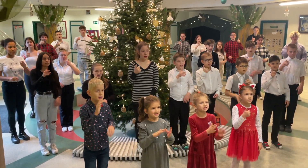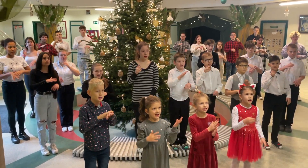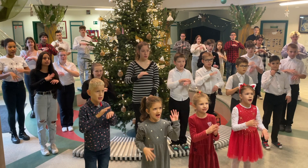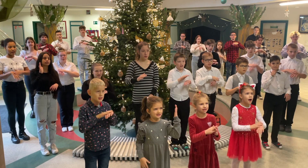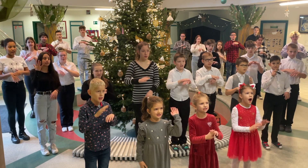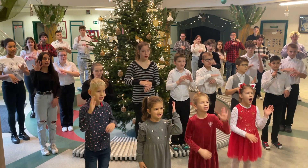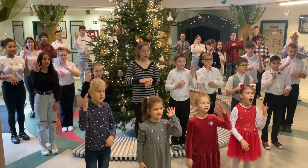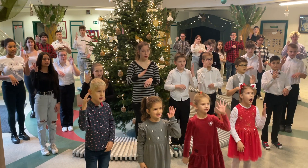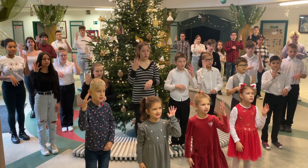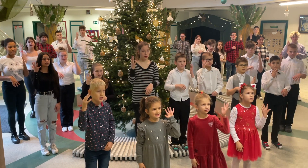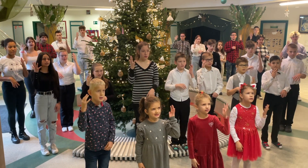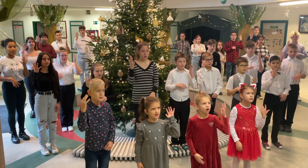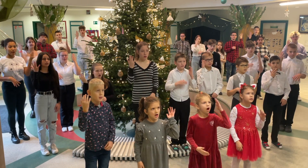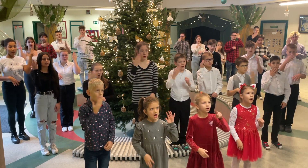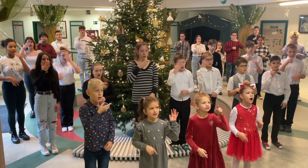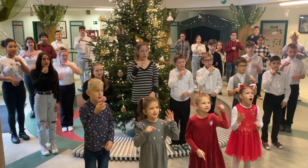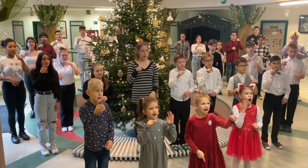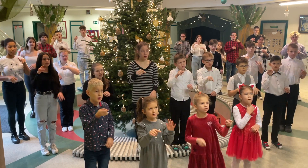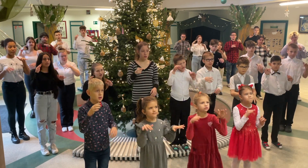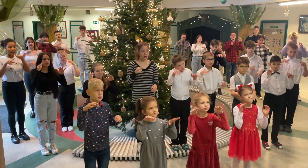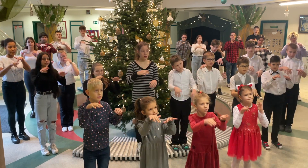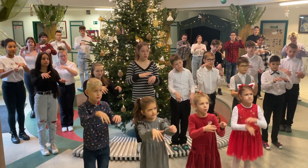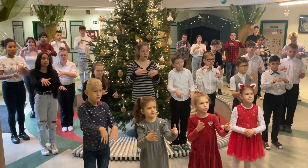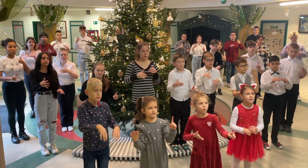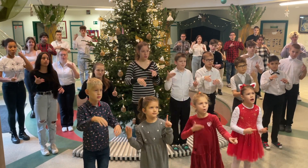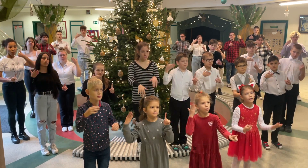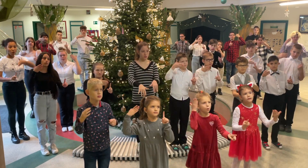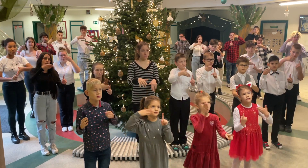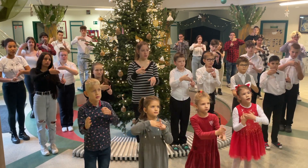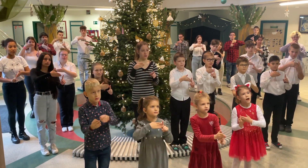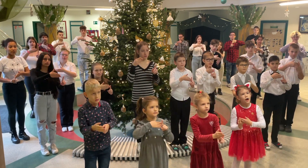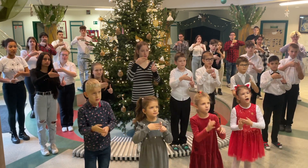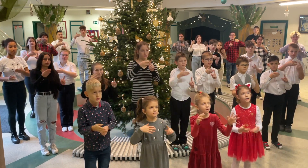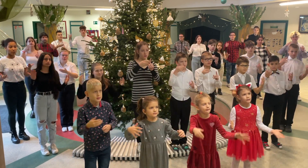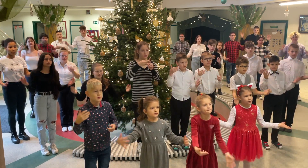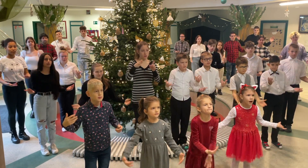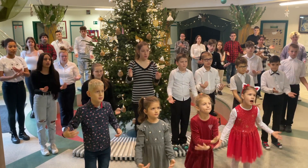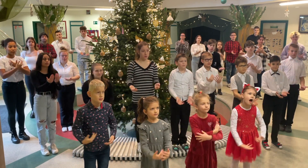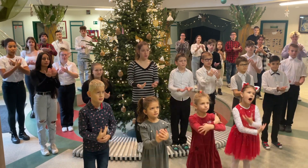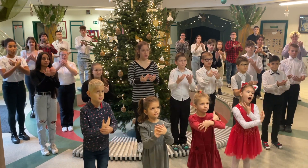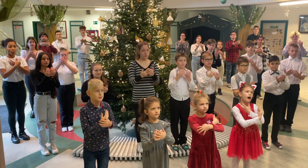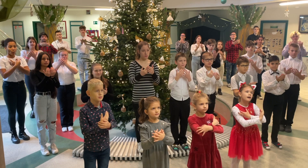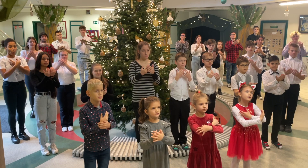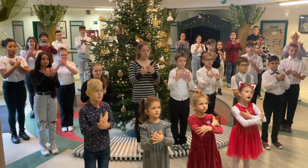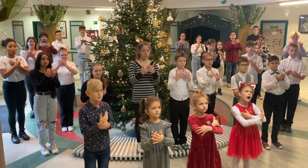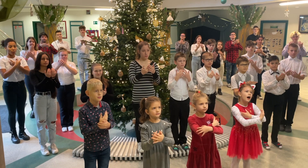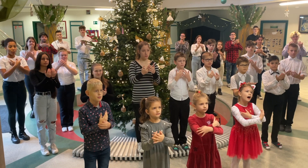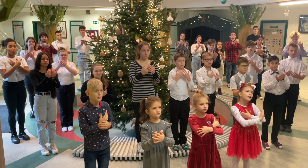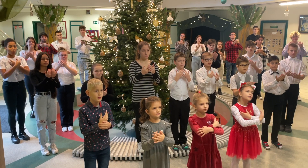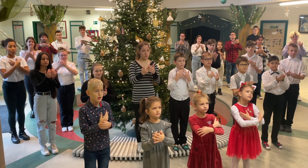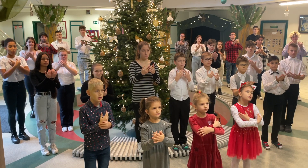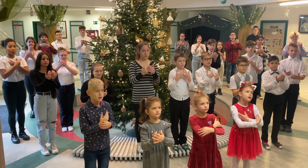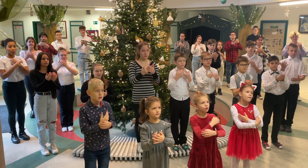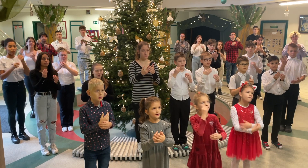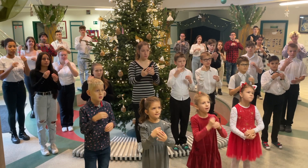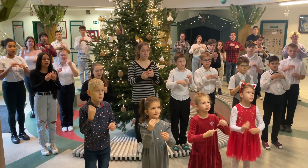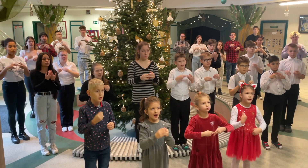kész, mi felét nyúl, és felsegít, ha elesnél. Mert